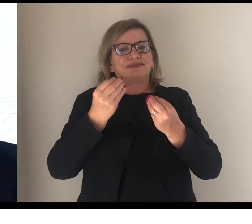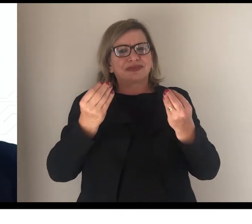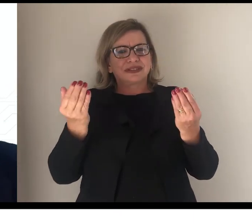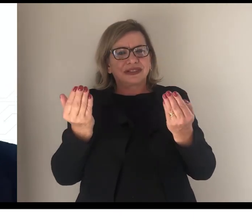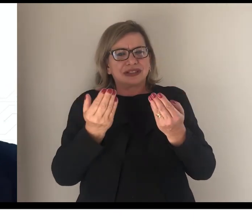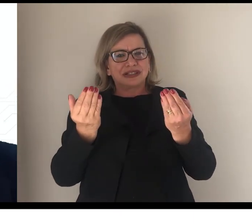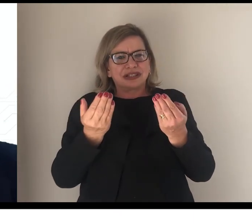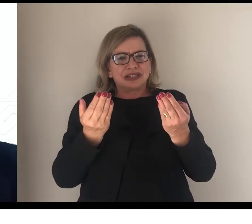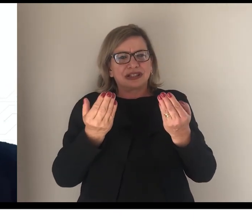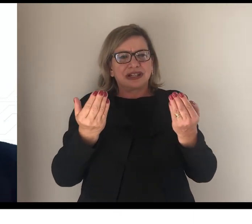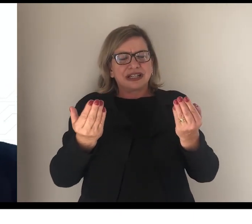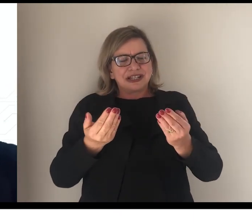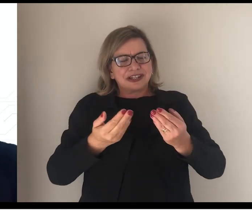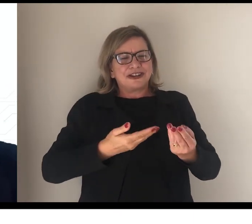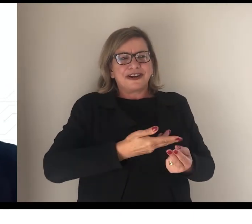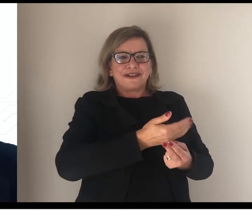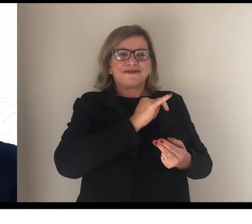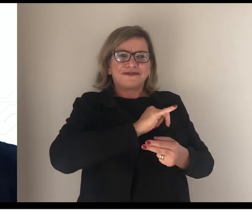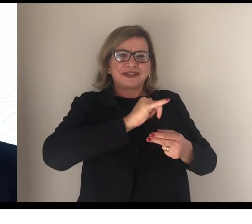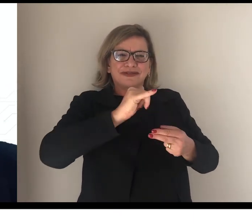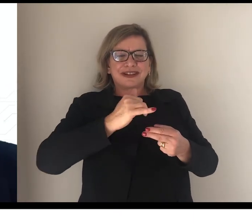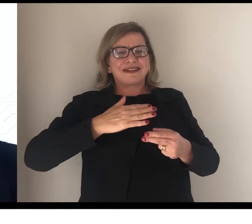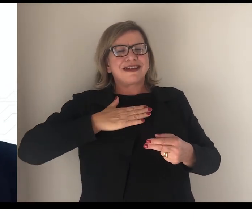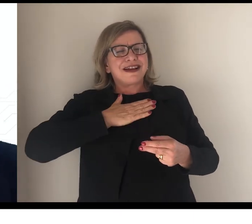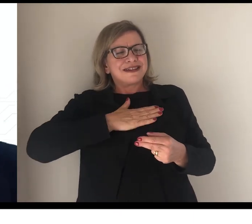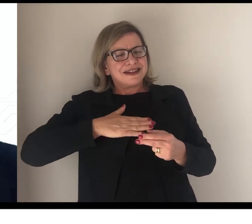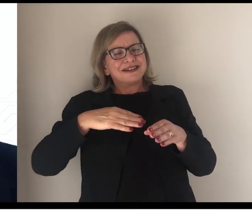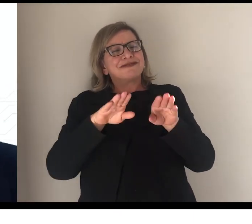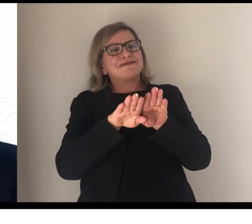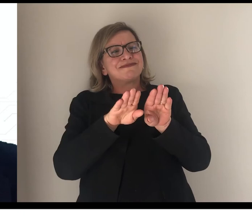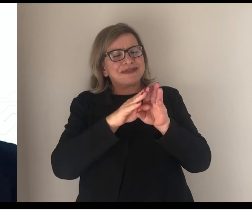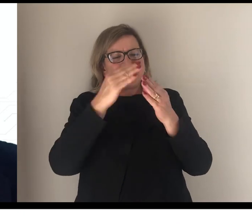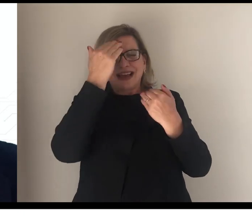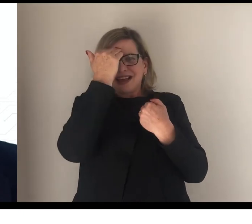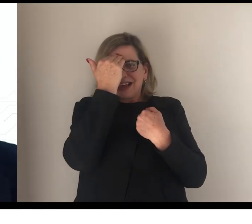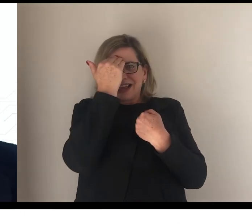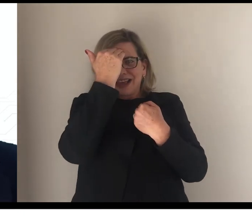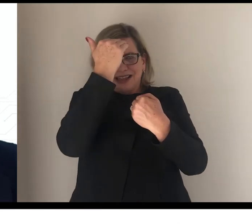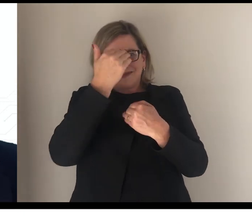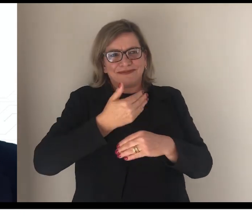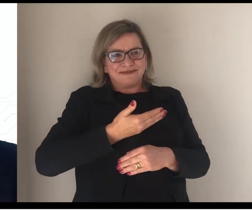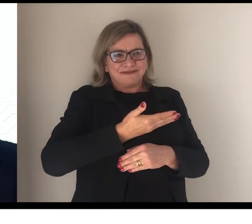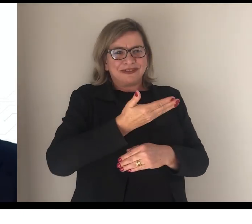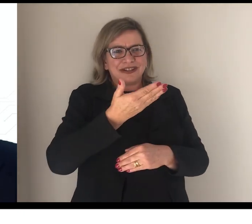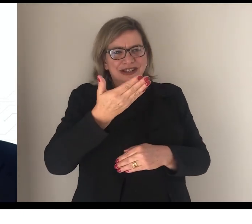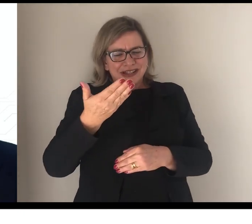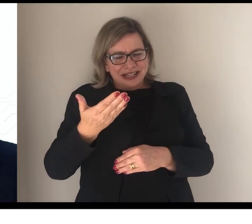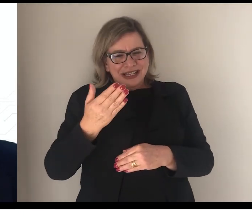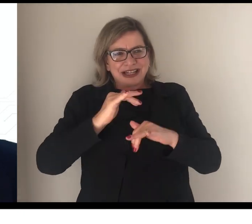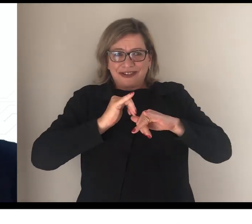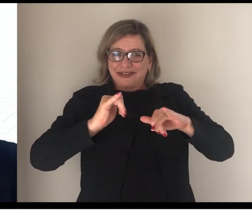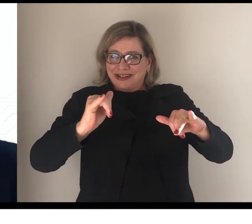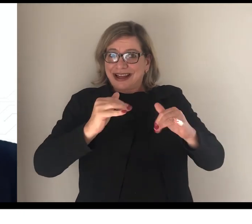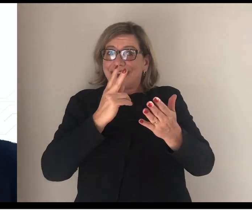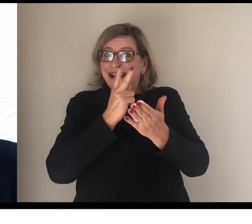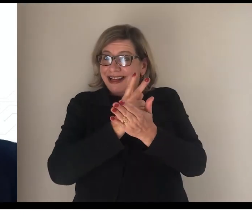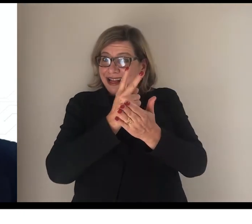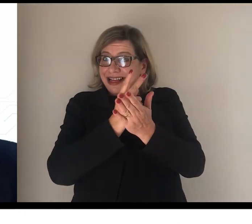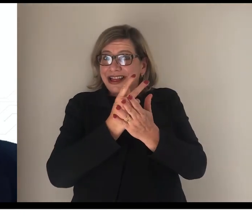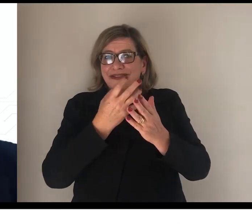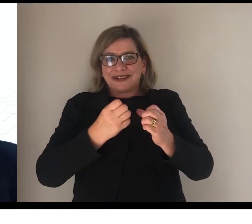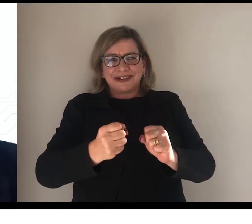ao passo que eu dou essas boas-vindas, eu gostaria de agradecer e contar com a